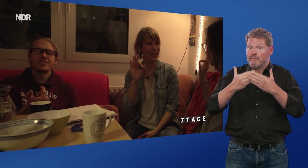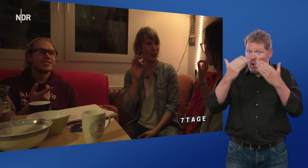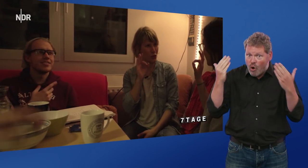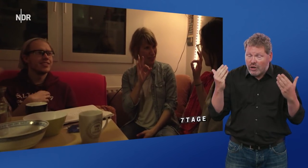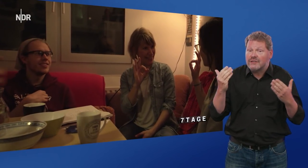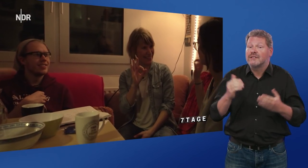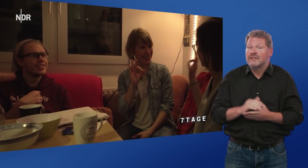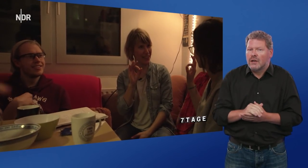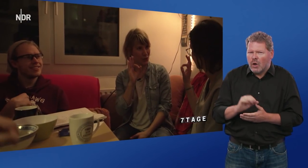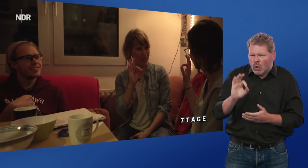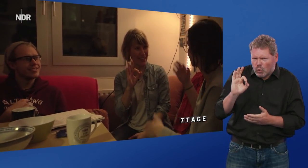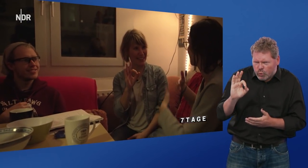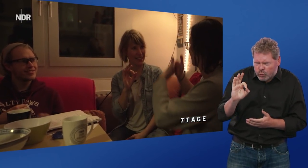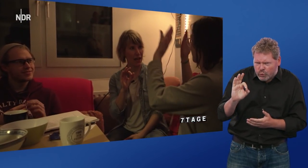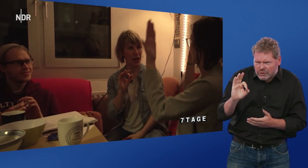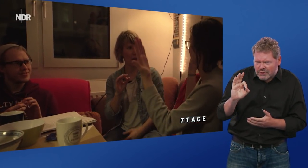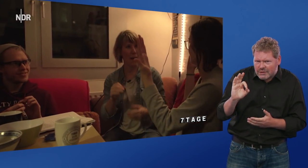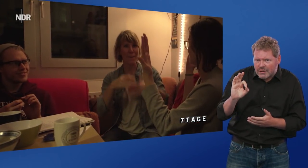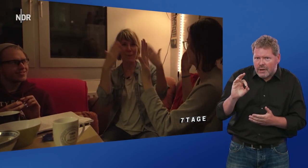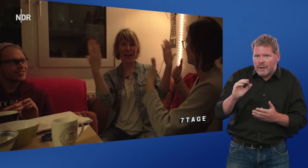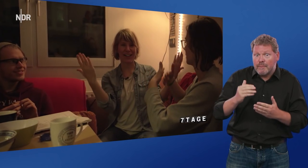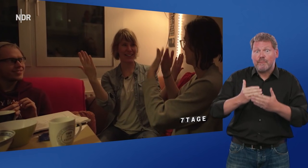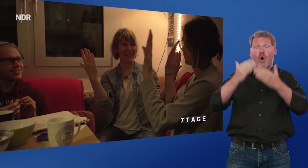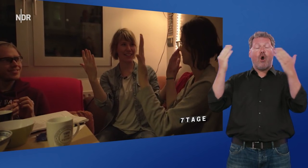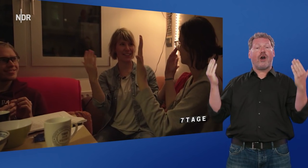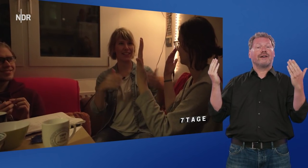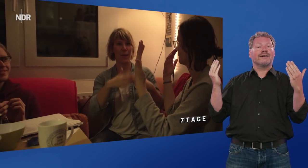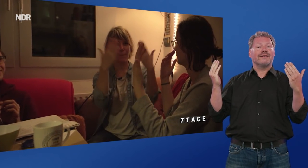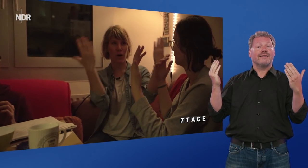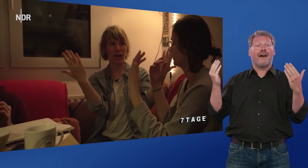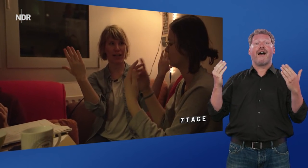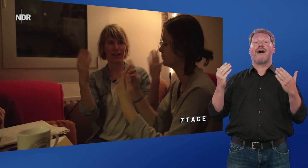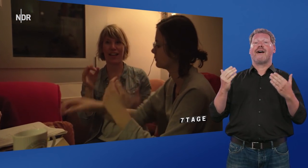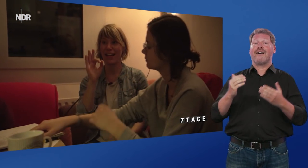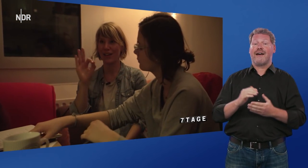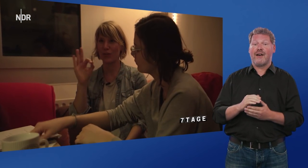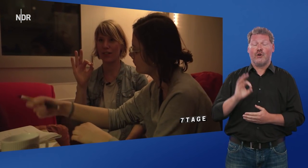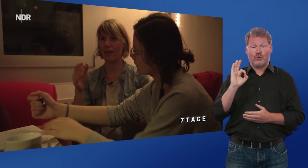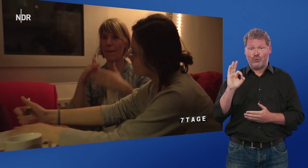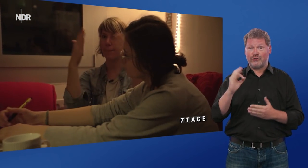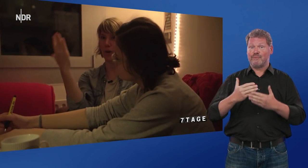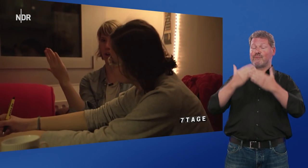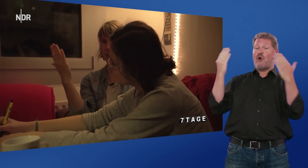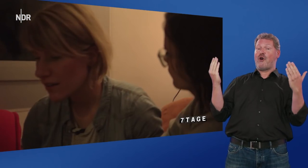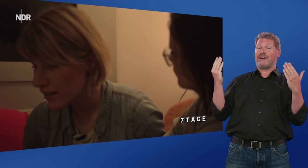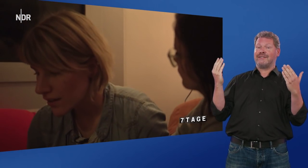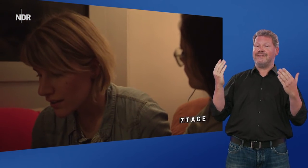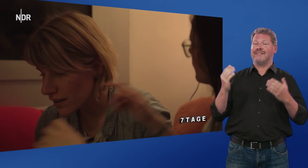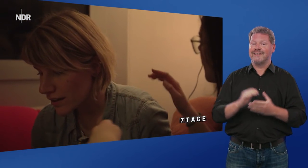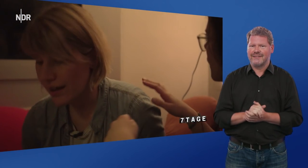Guten. Guten. Morgen. Morgen. Guten. Irgendwie wollen